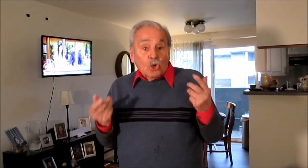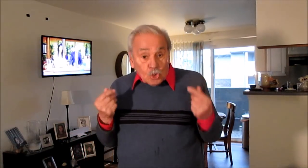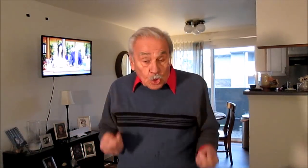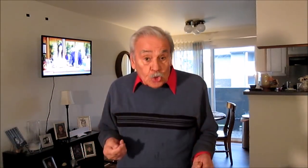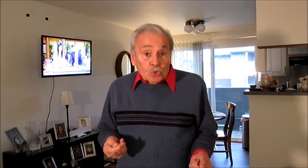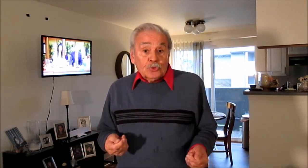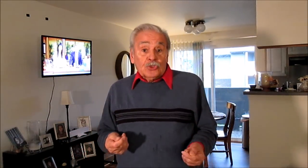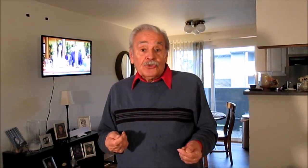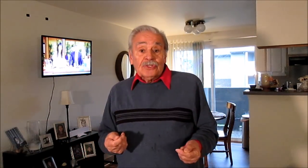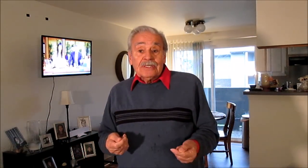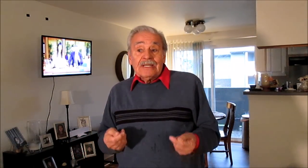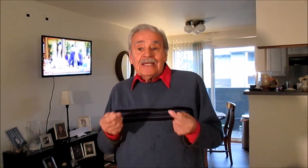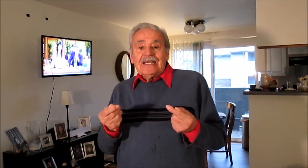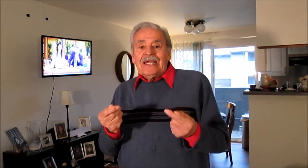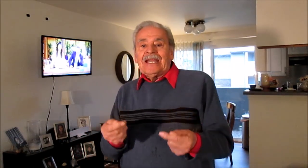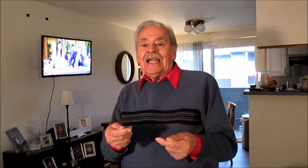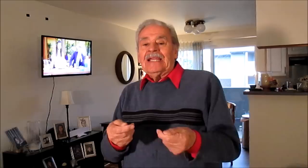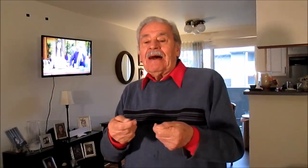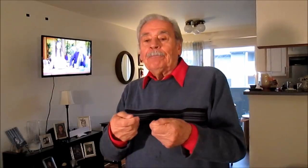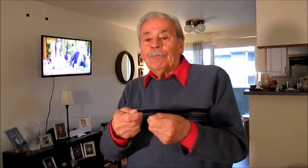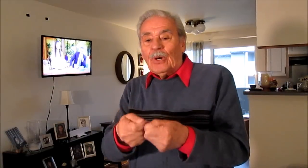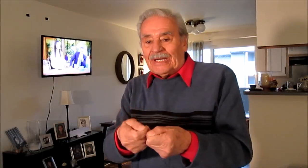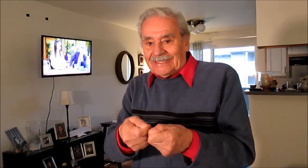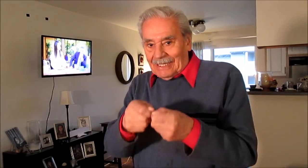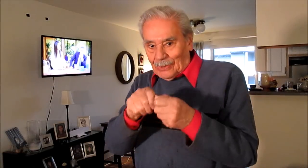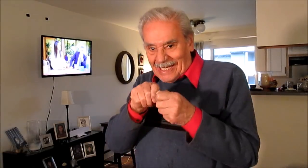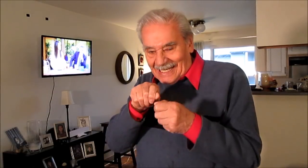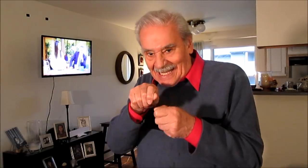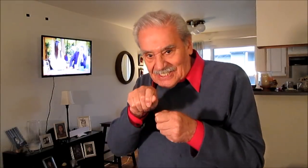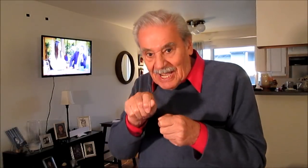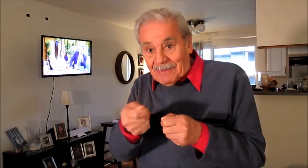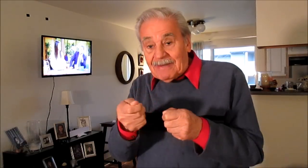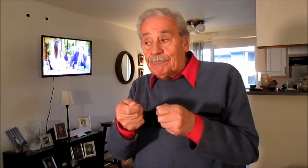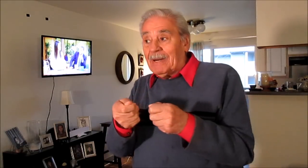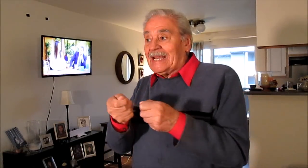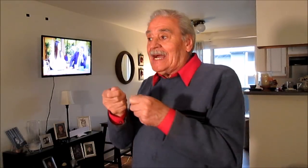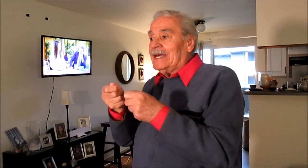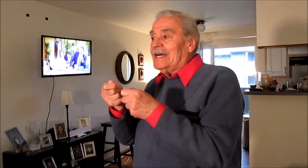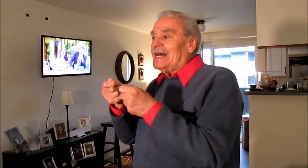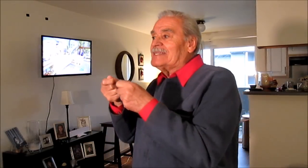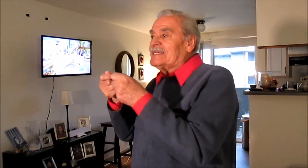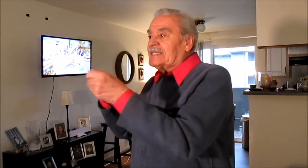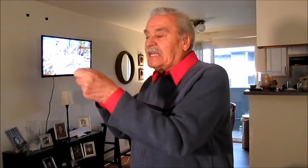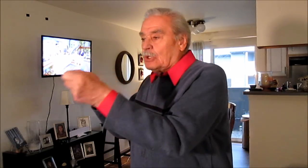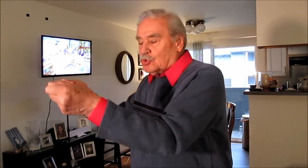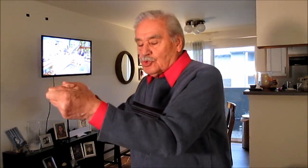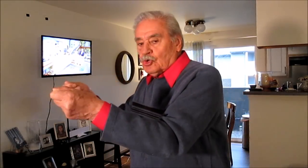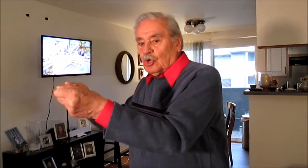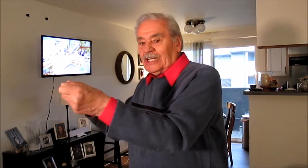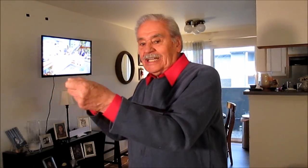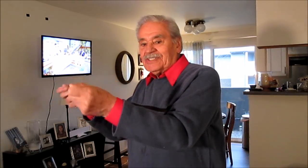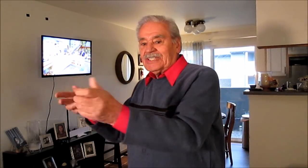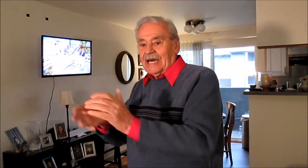Los corruptos eran la puerta, o eran la llave para hacer negocios con el Estado.